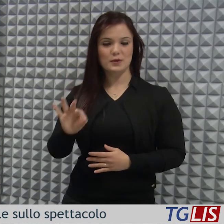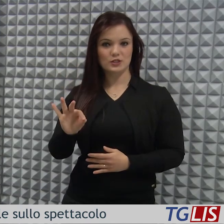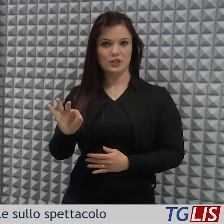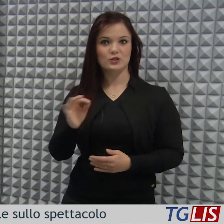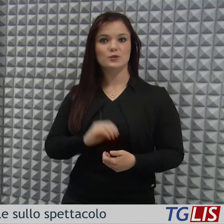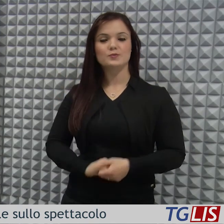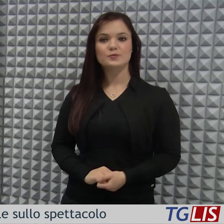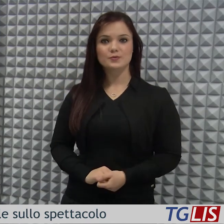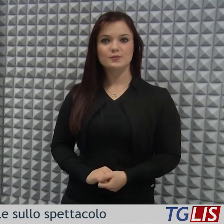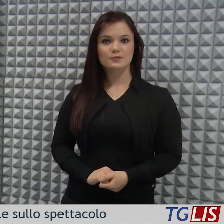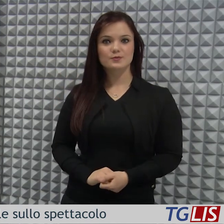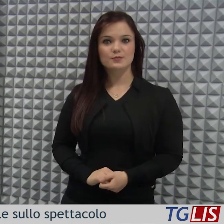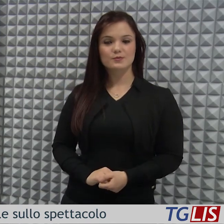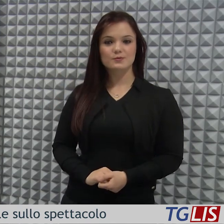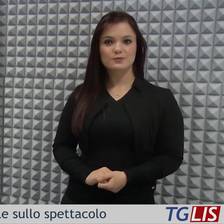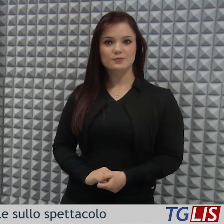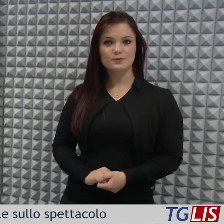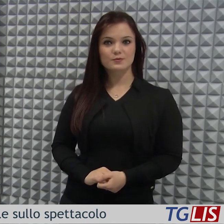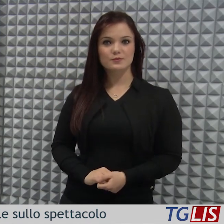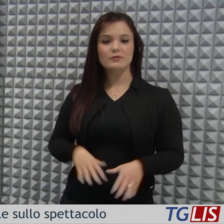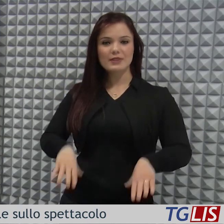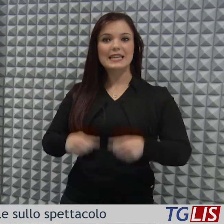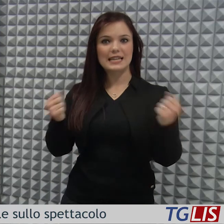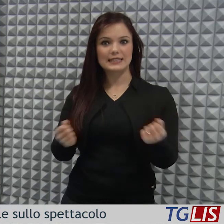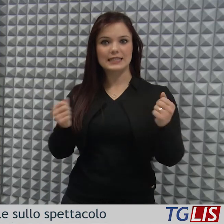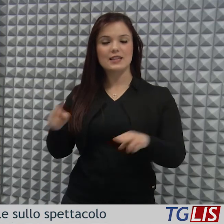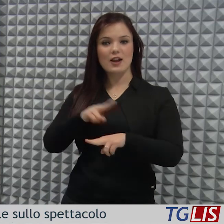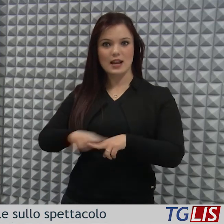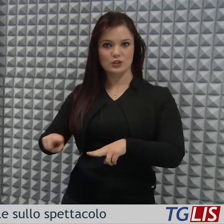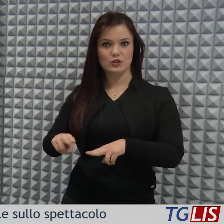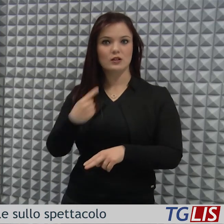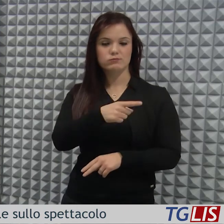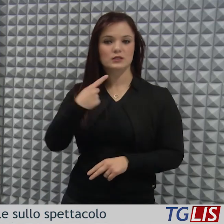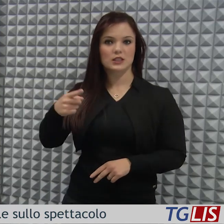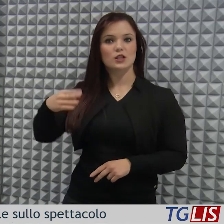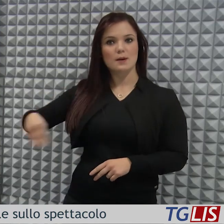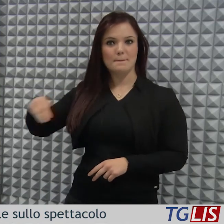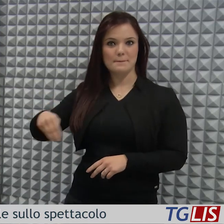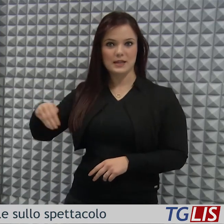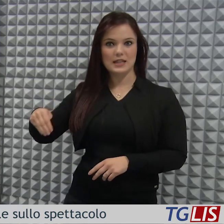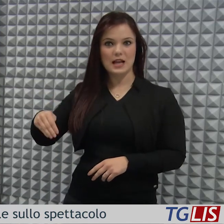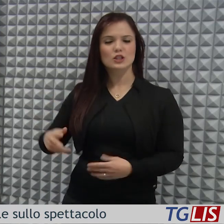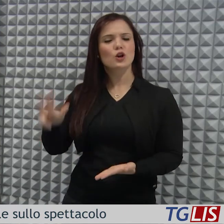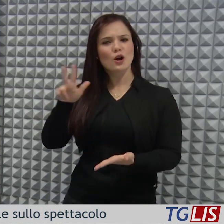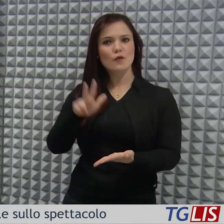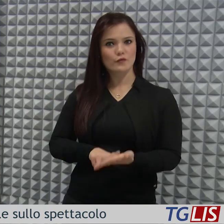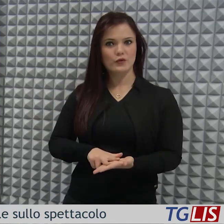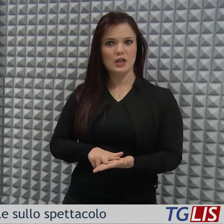65%. L'iniziativa nazionale, osserva Minardi, conferma